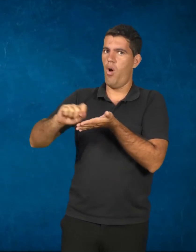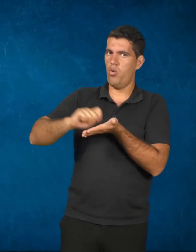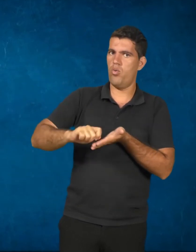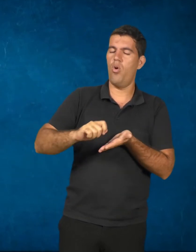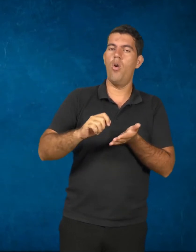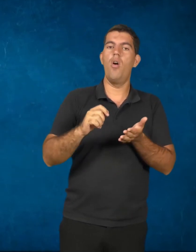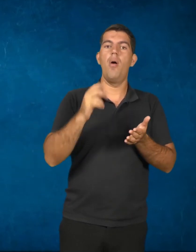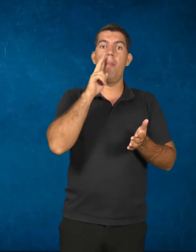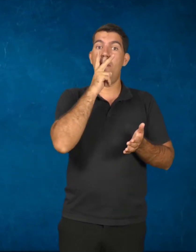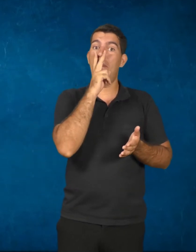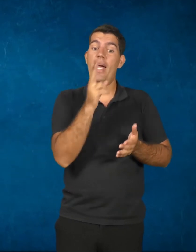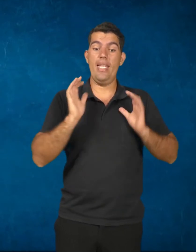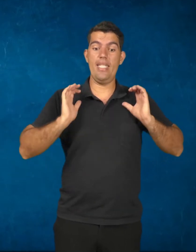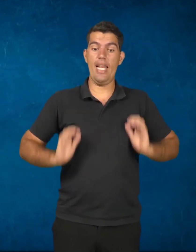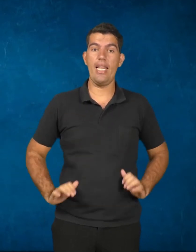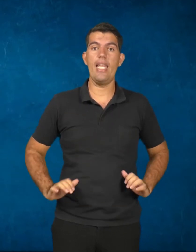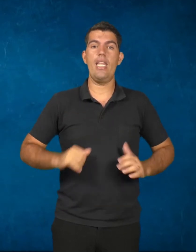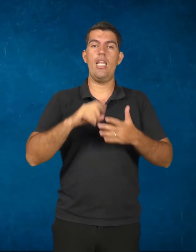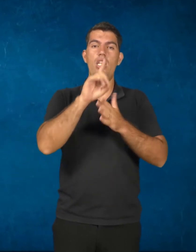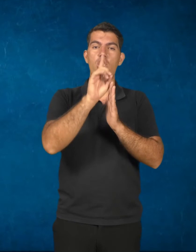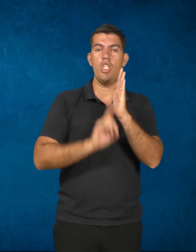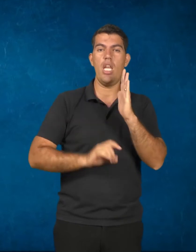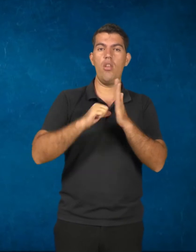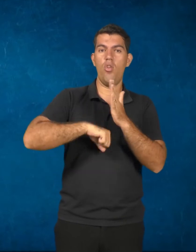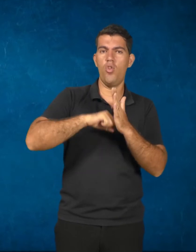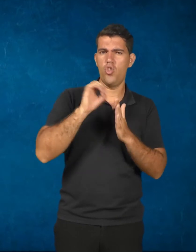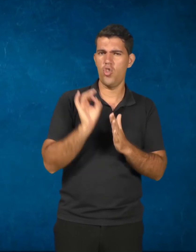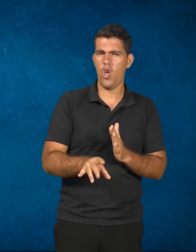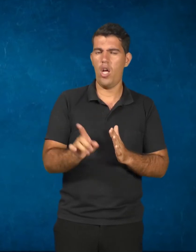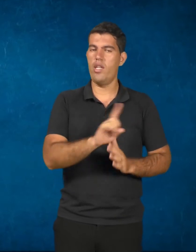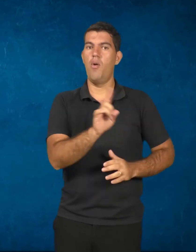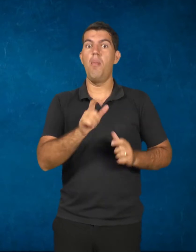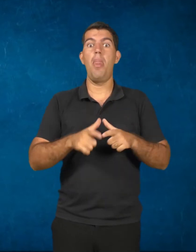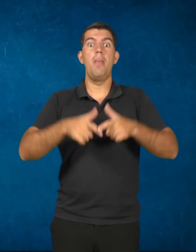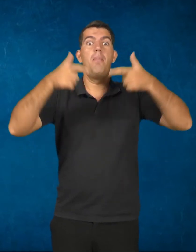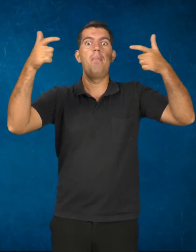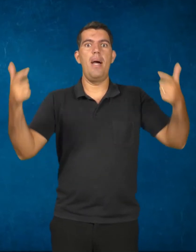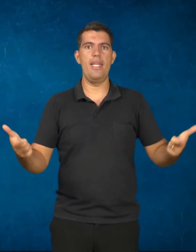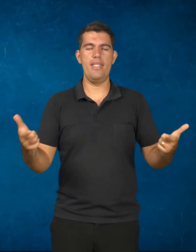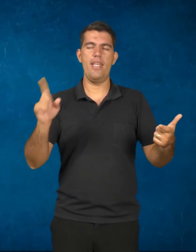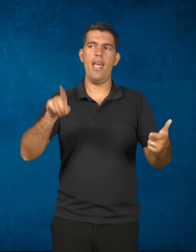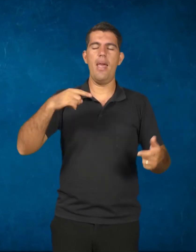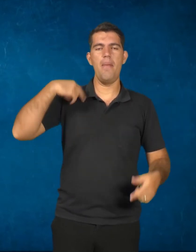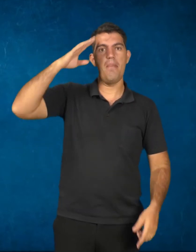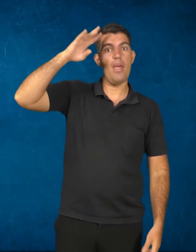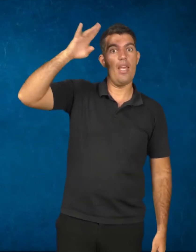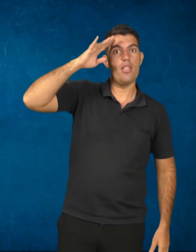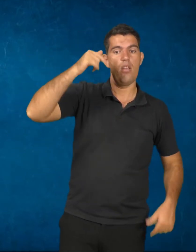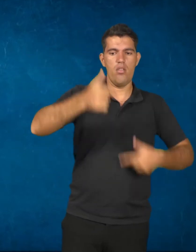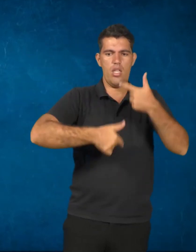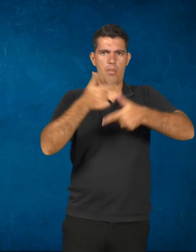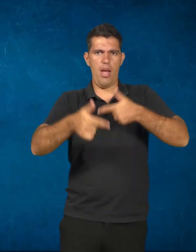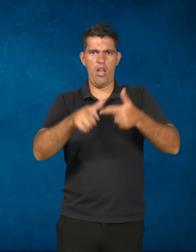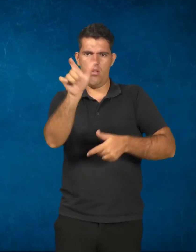cidadania, de reivindicação de direitos apenas. mas ele pensa num trabalhador que já adquire